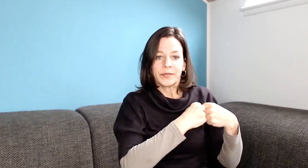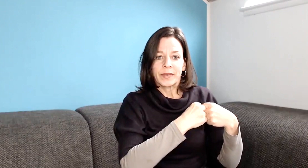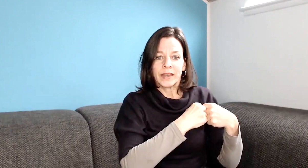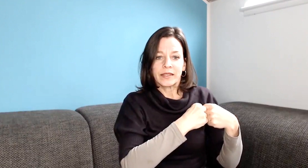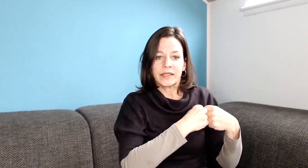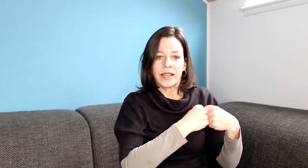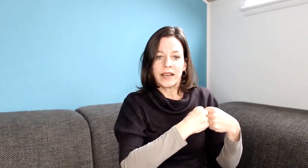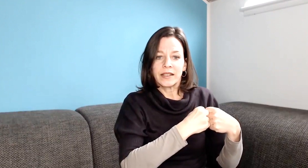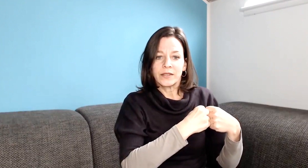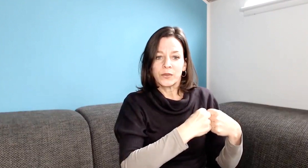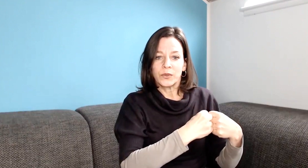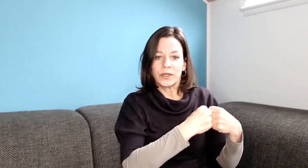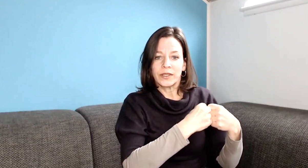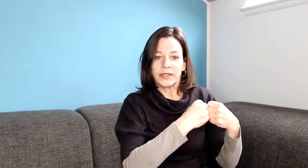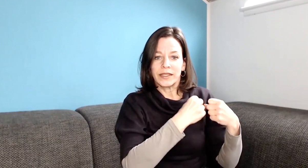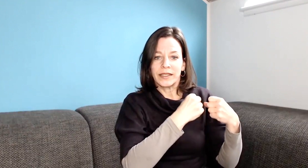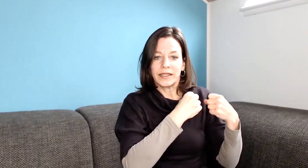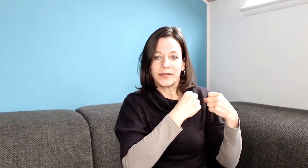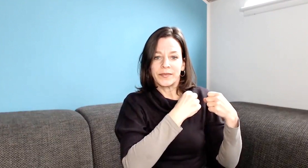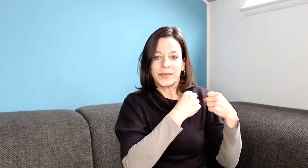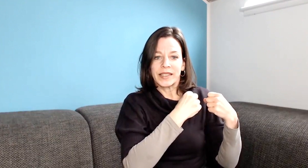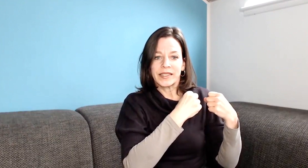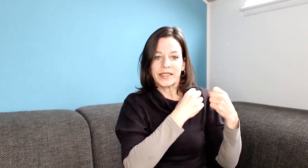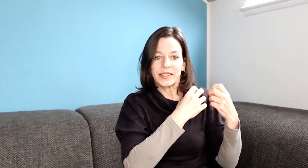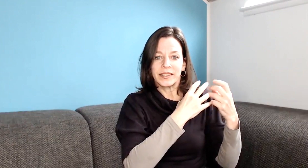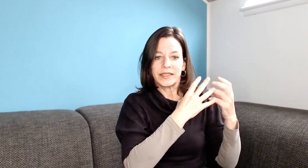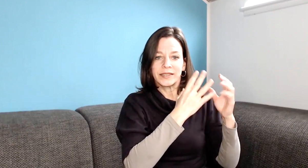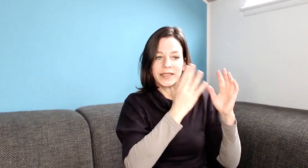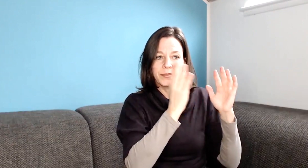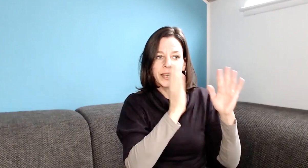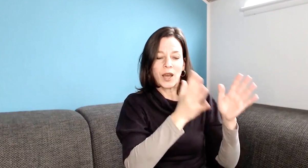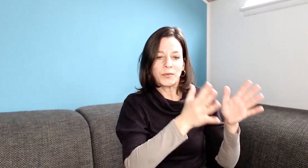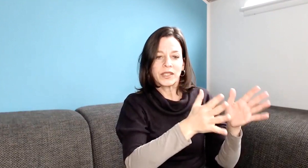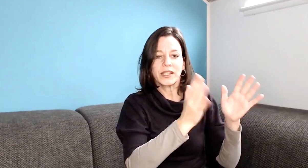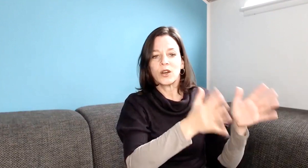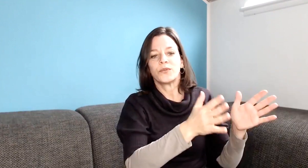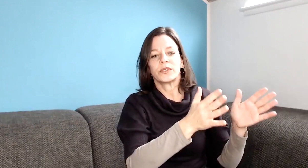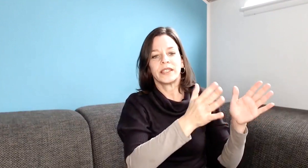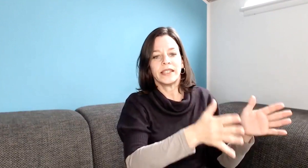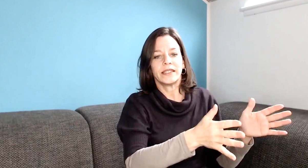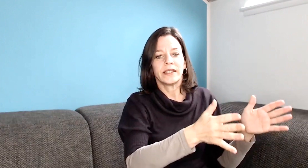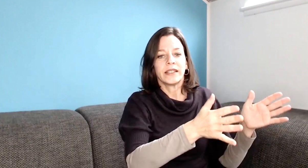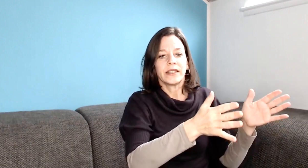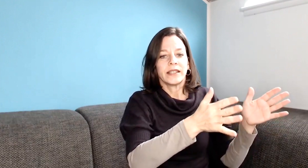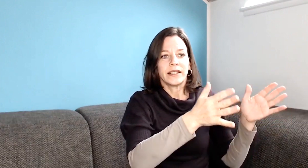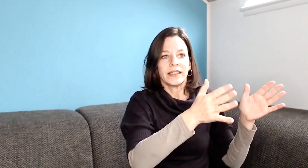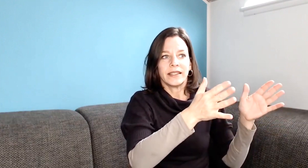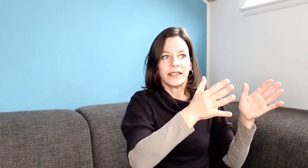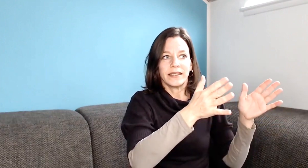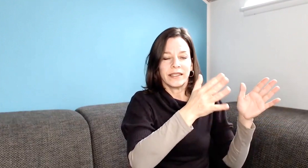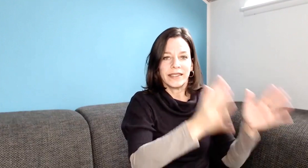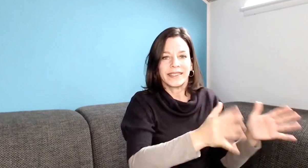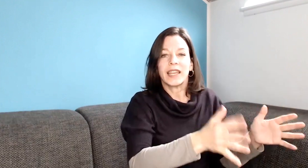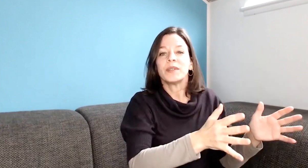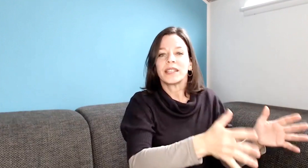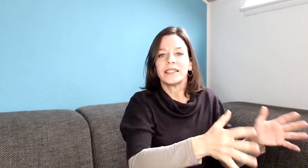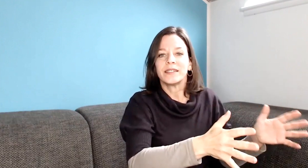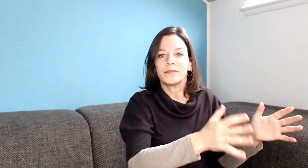Es ist da halt so, dass der Blick hauptsächlich darauf geht, ich kenne mich in diesem